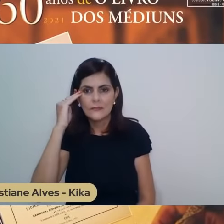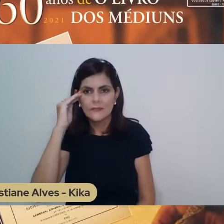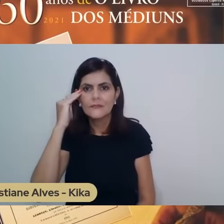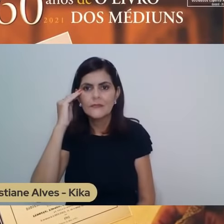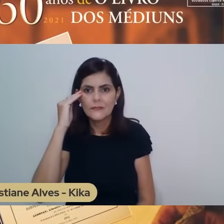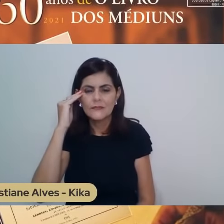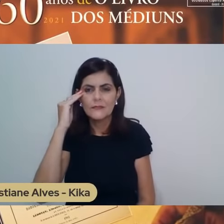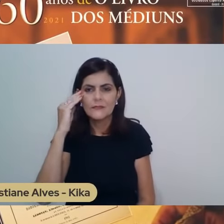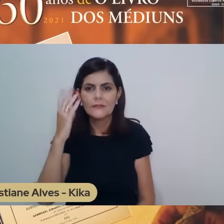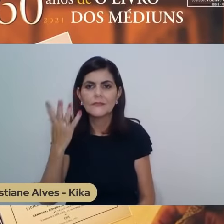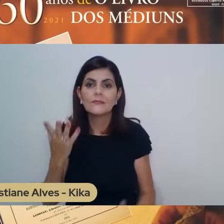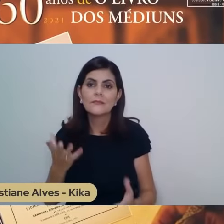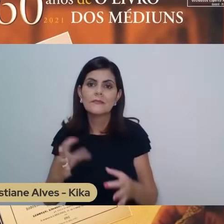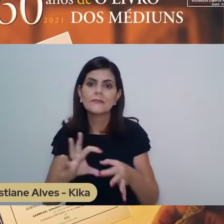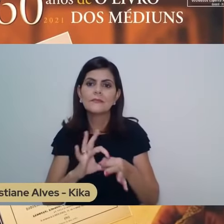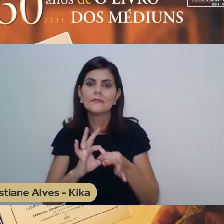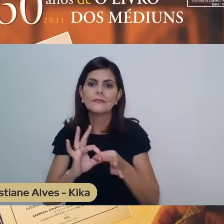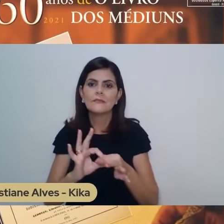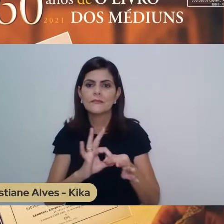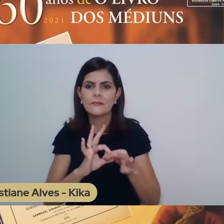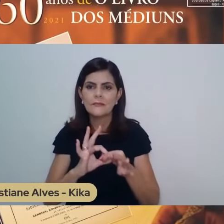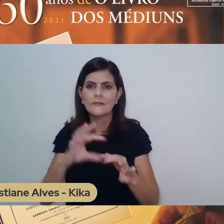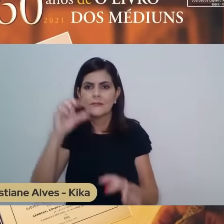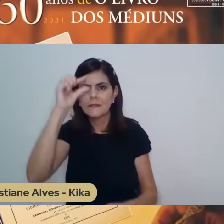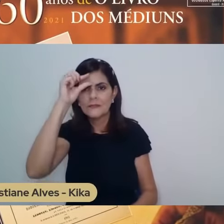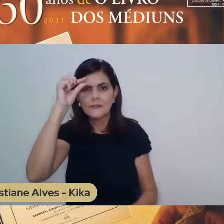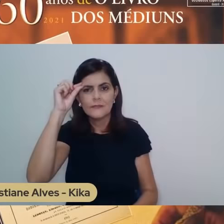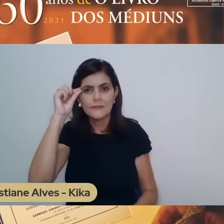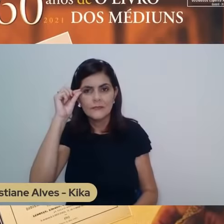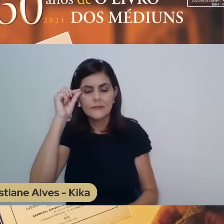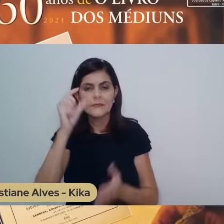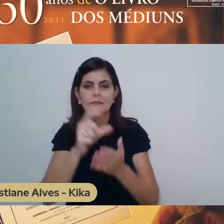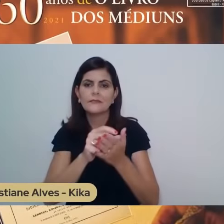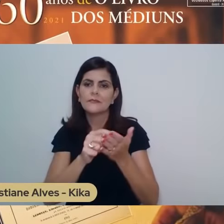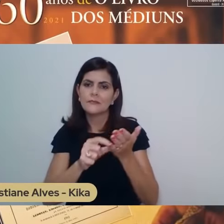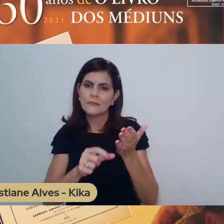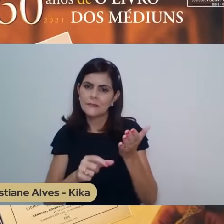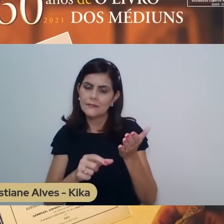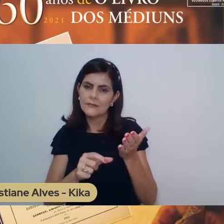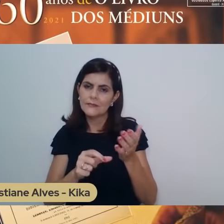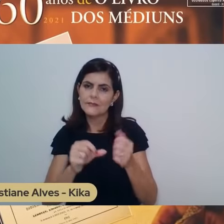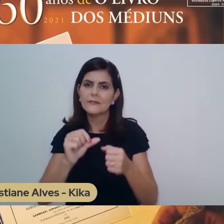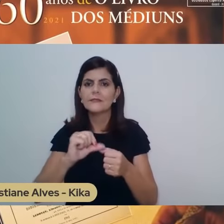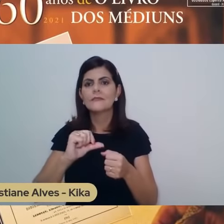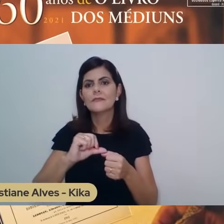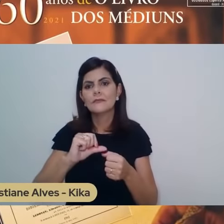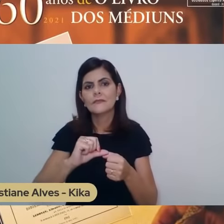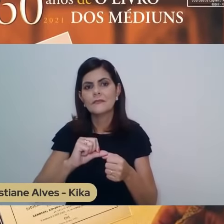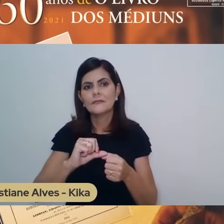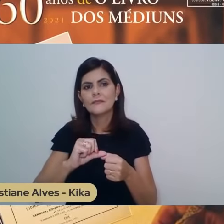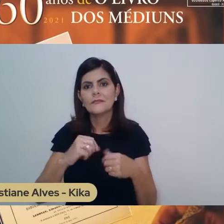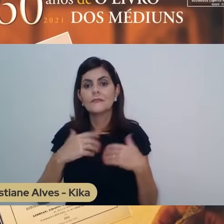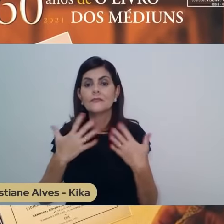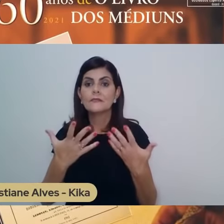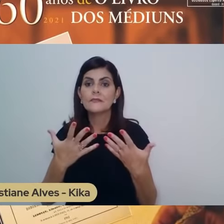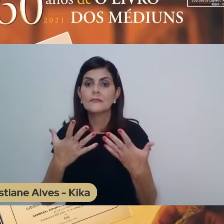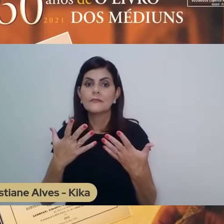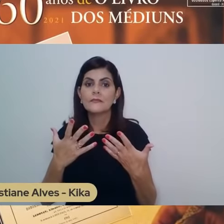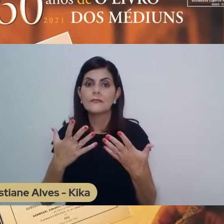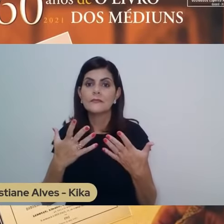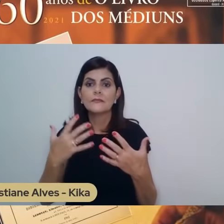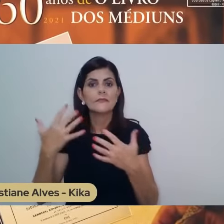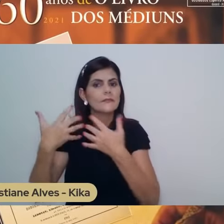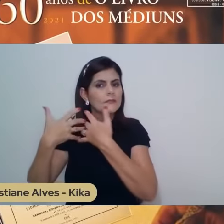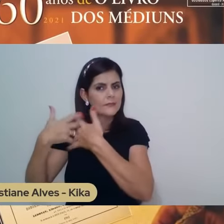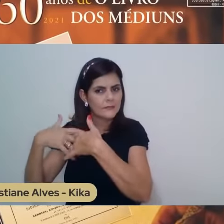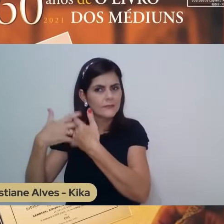contexto em que Emmanuel traz esta mensagem, fazendo uma referência a essa questão do meio. Mas, voltando,